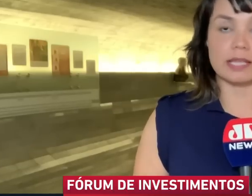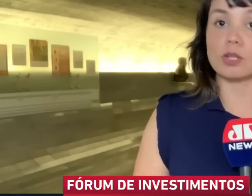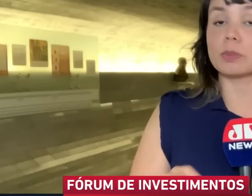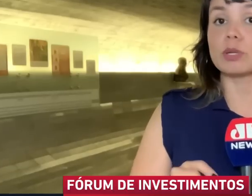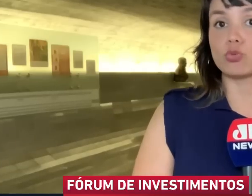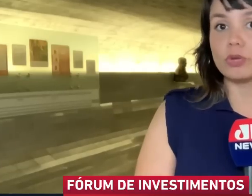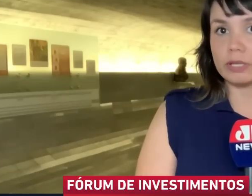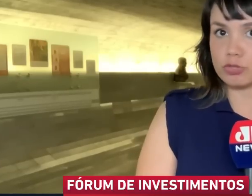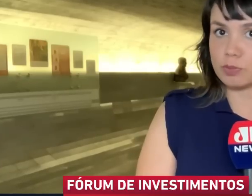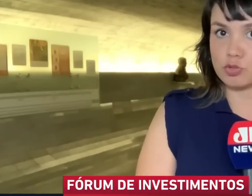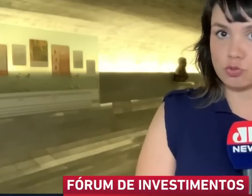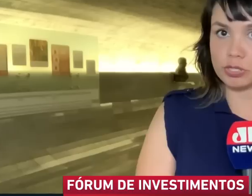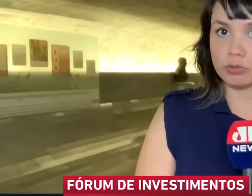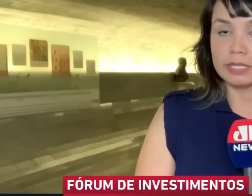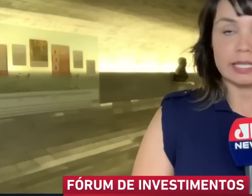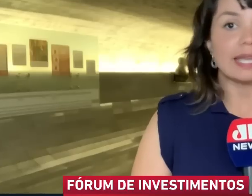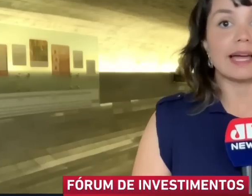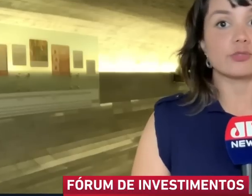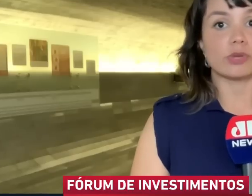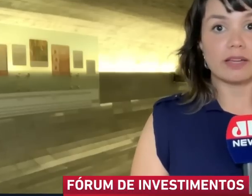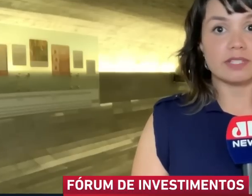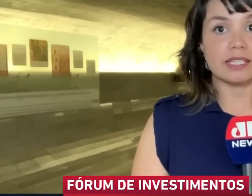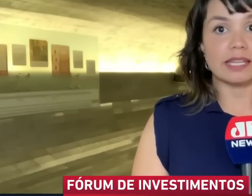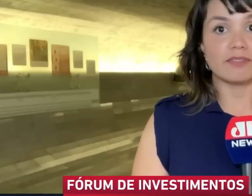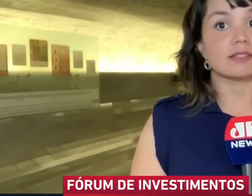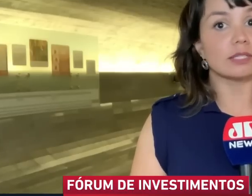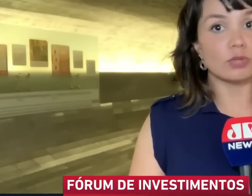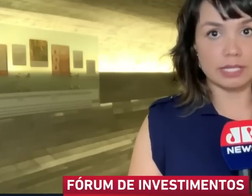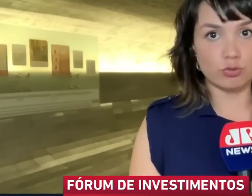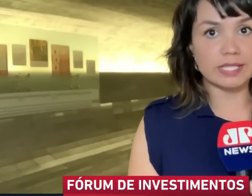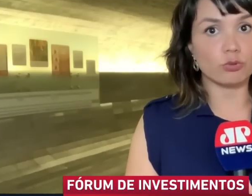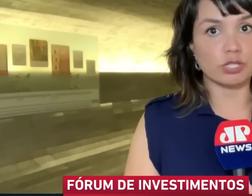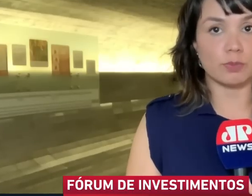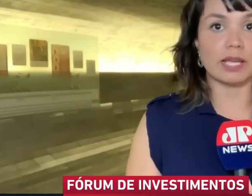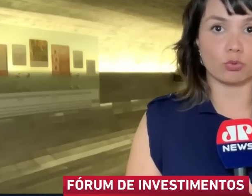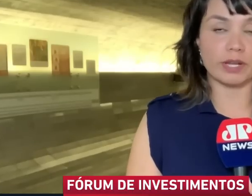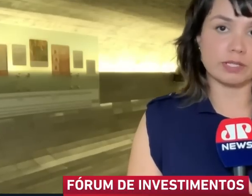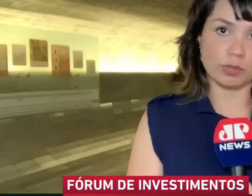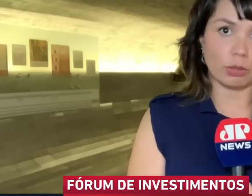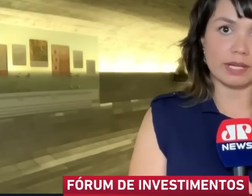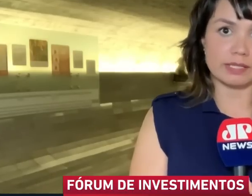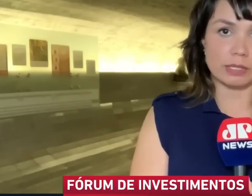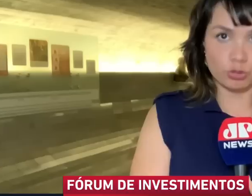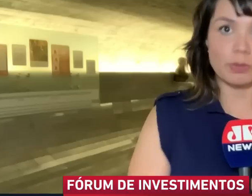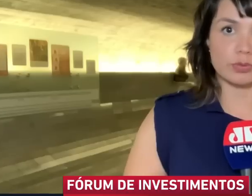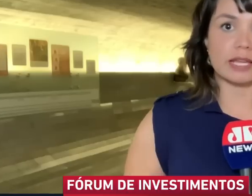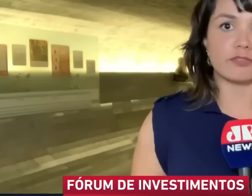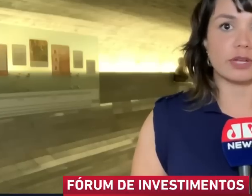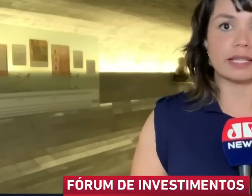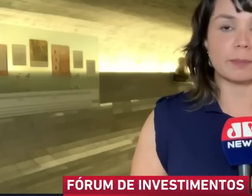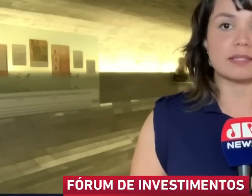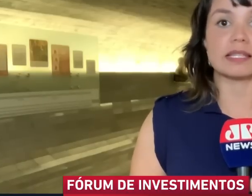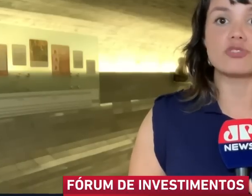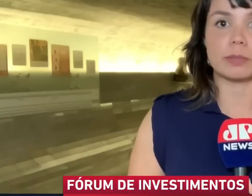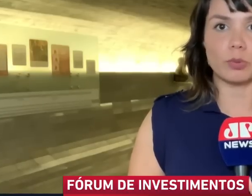eleições ainda no primeiro turno em 2018, que Aécio Neves teria vencido as eleições em 2014, quando na ocasião Dilma Rousseff